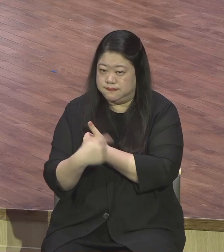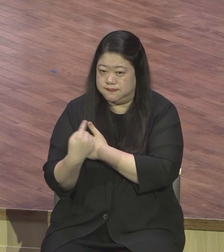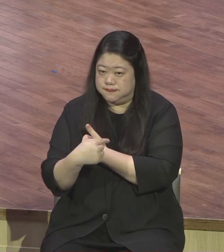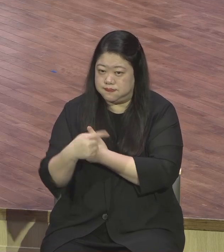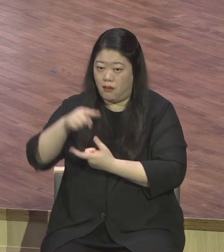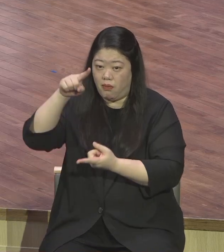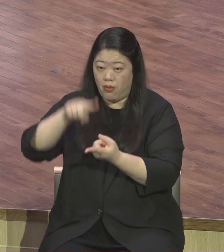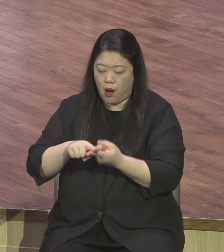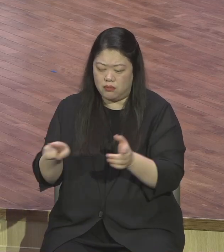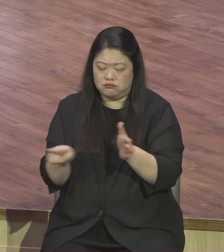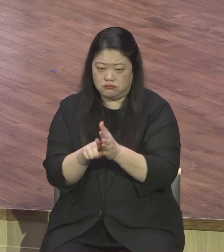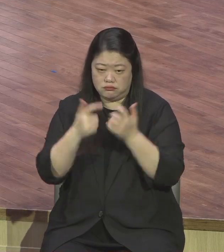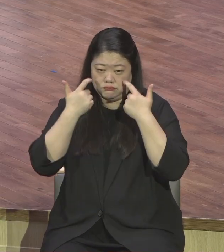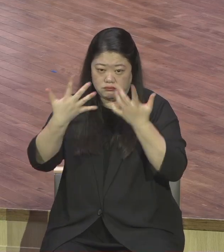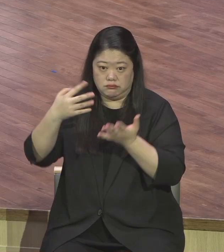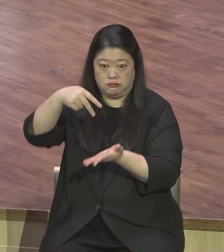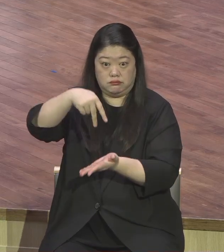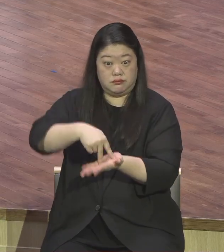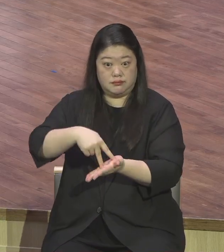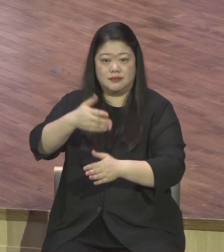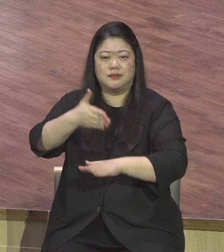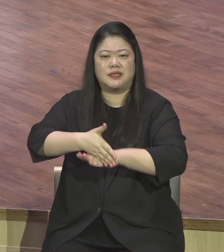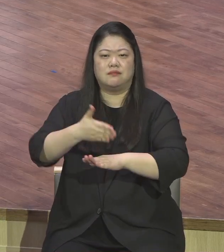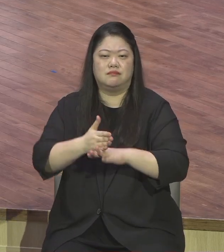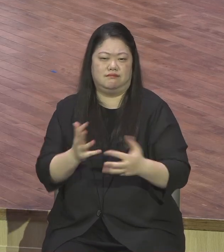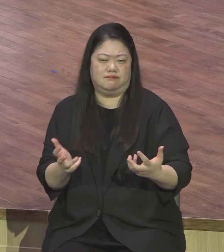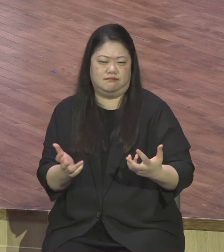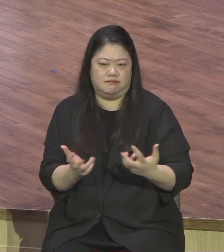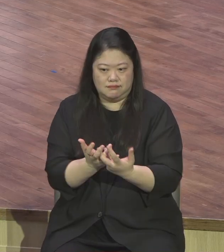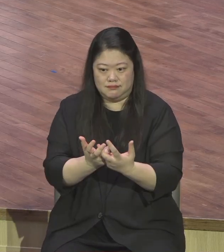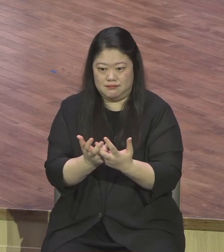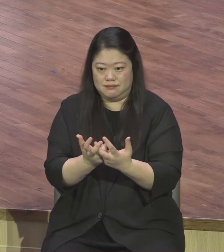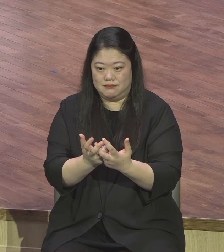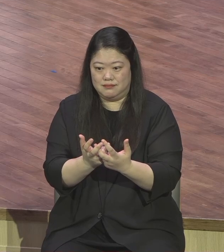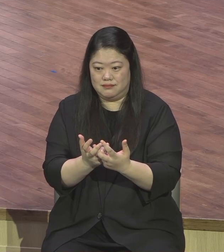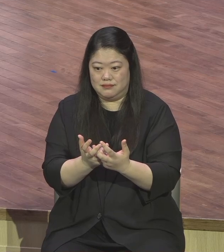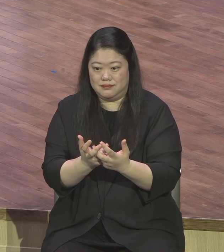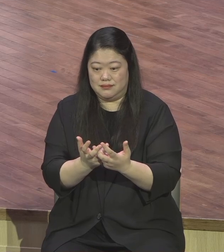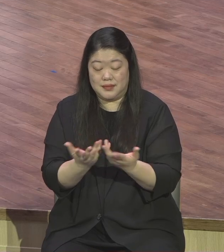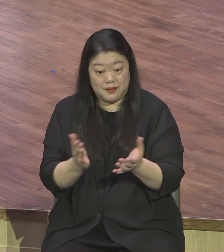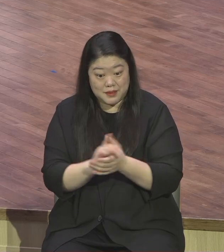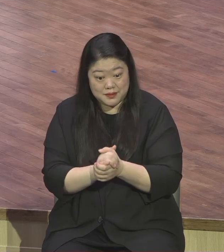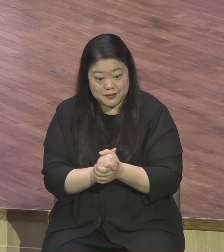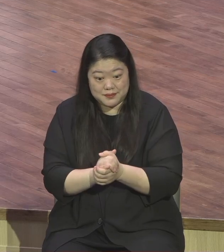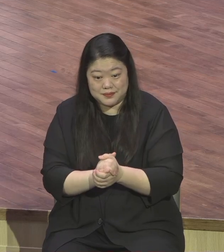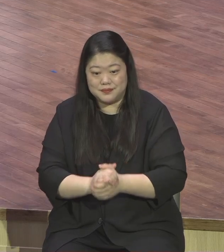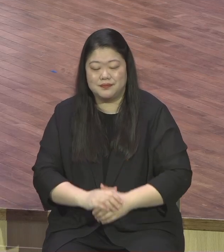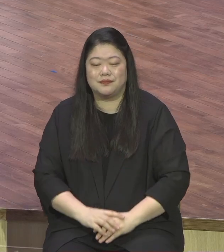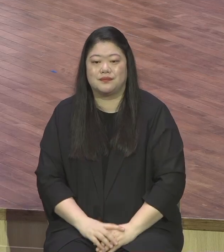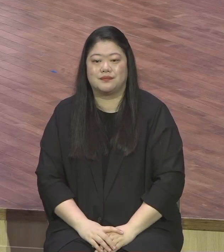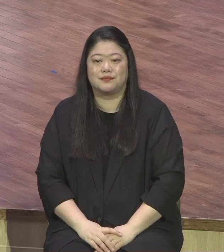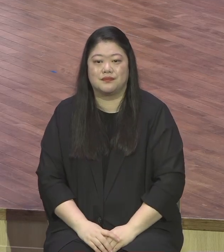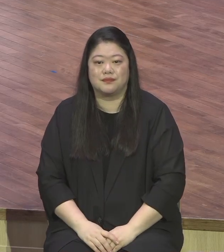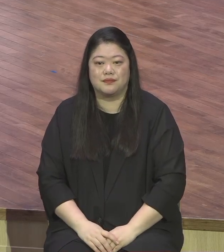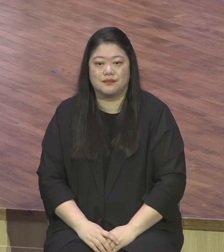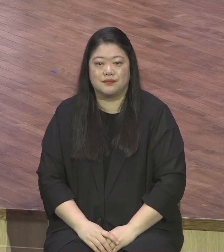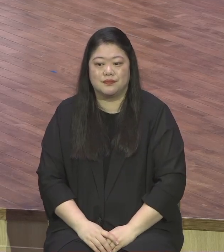굳게 서서 감사함을 넘치게 하라 사도 바울은 감사의